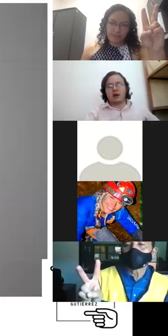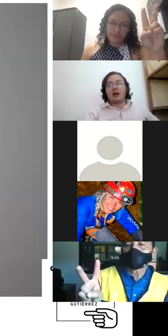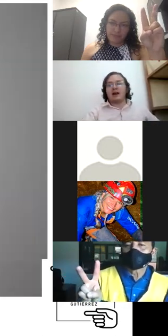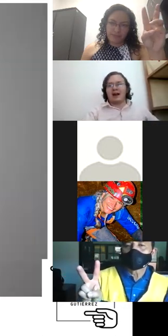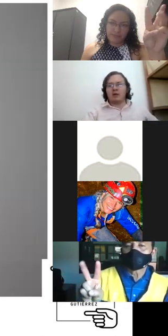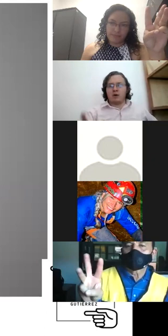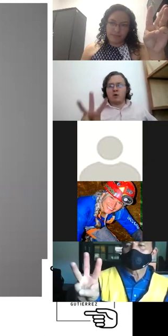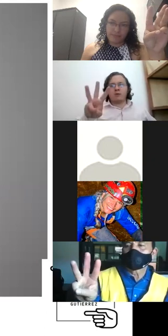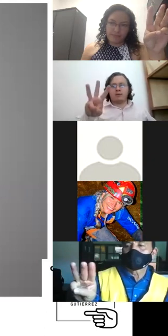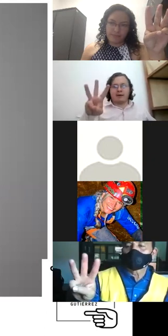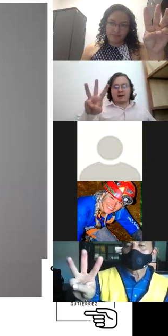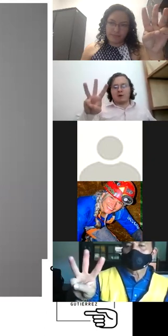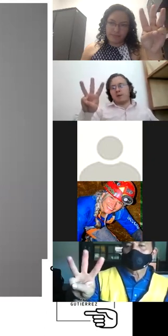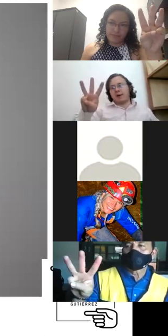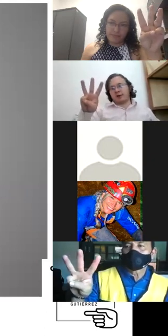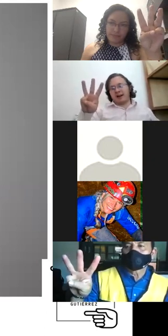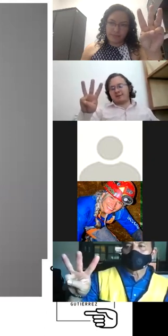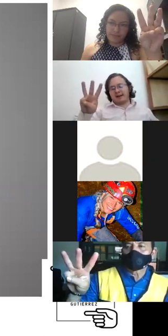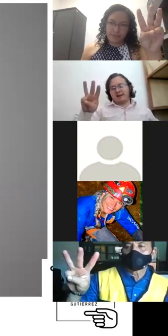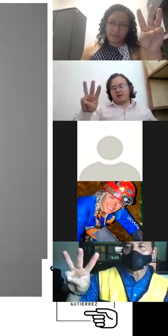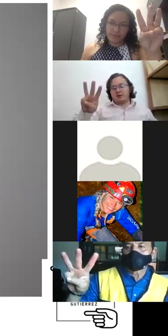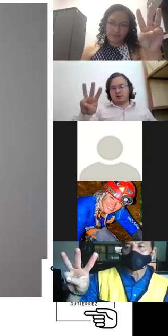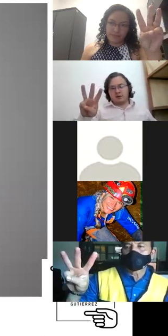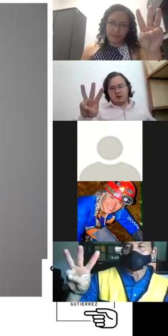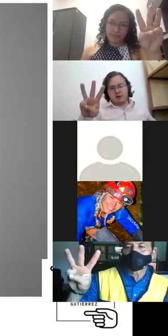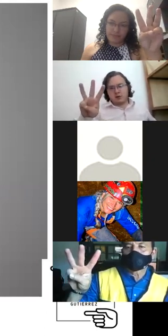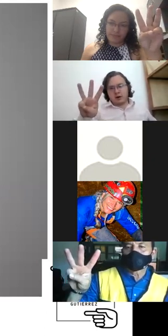la W va a ser como el número 3 parecido ¿sí? W